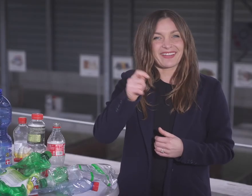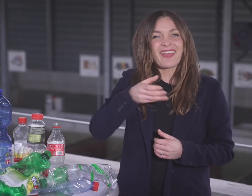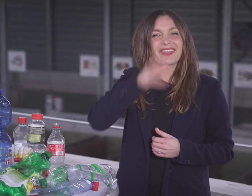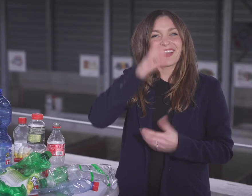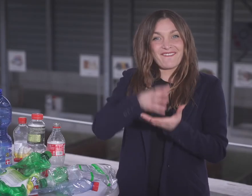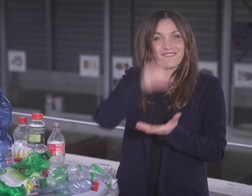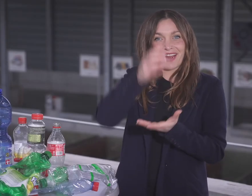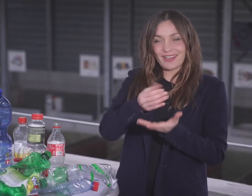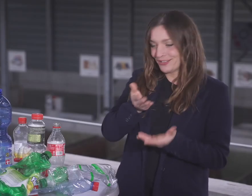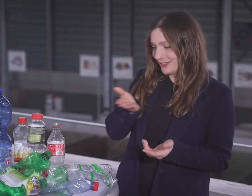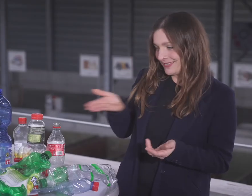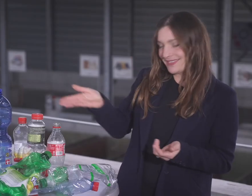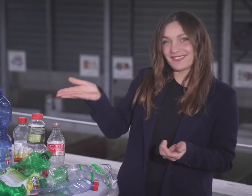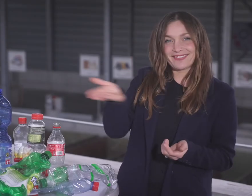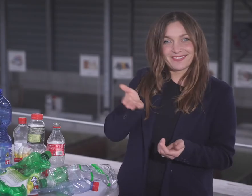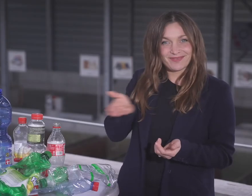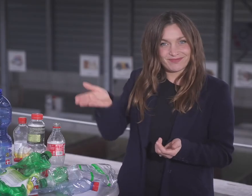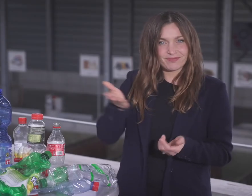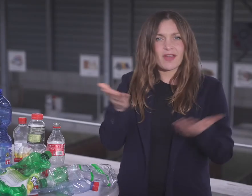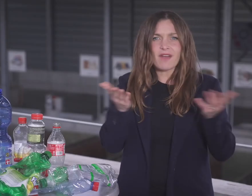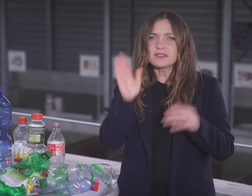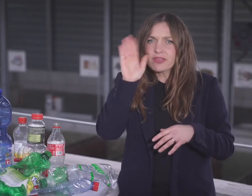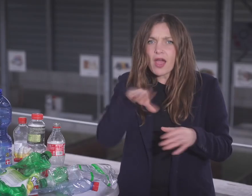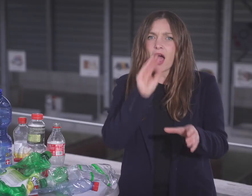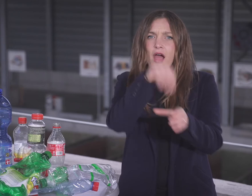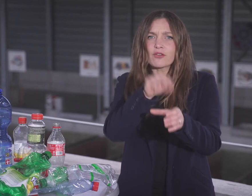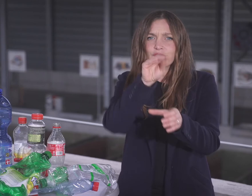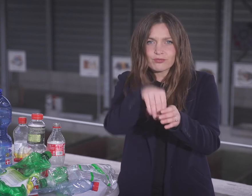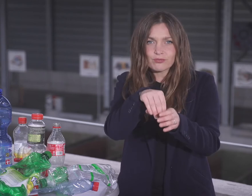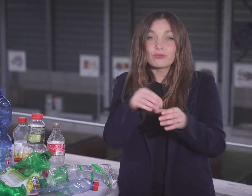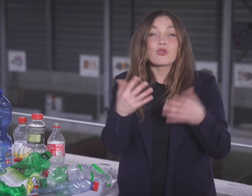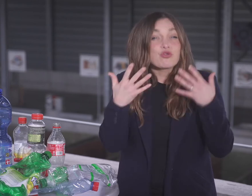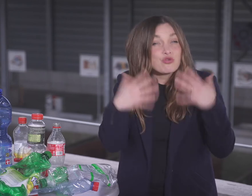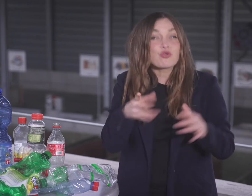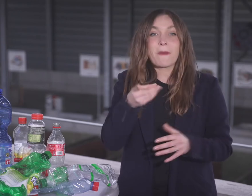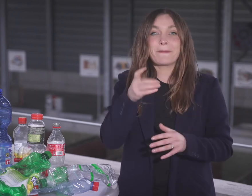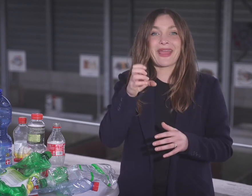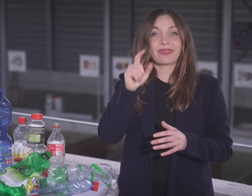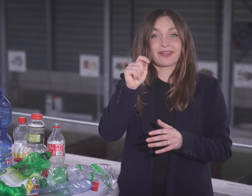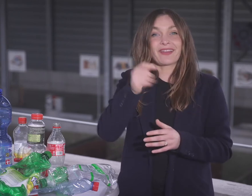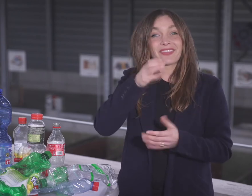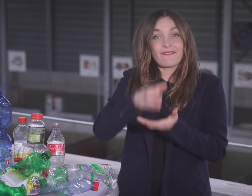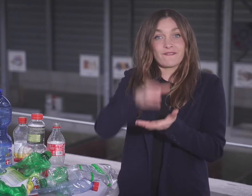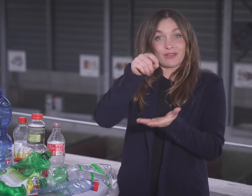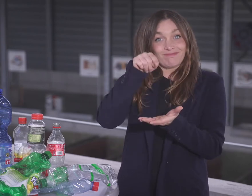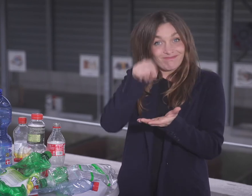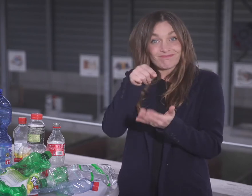Pet-Getränkeflaschen Pet-Getränkeflaschen